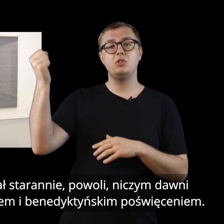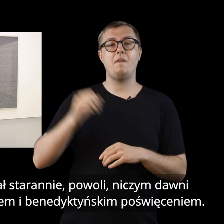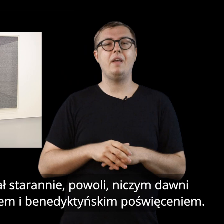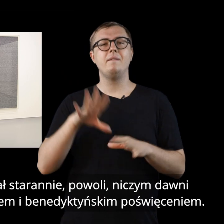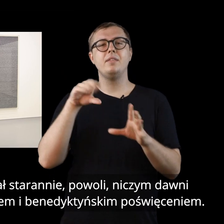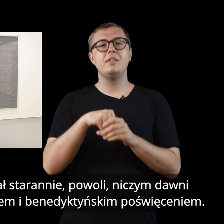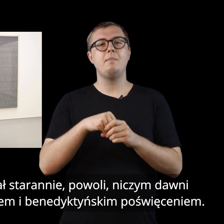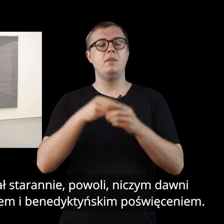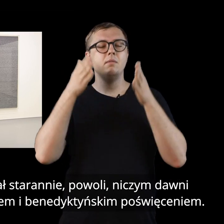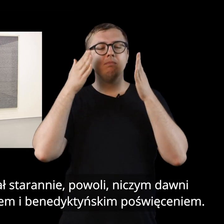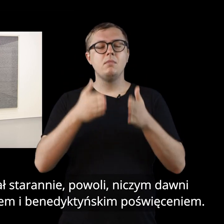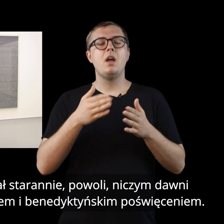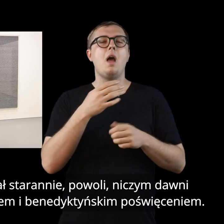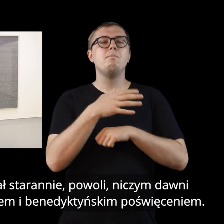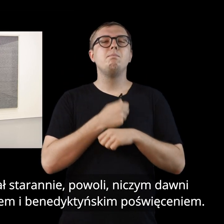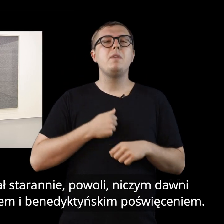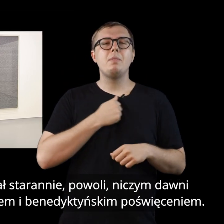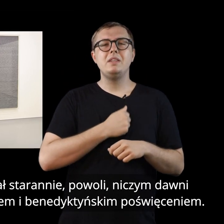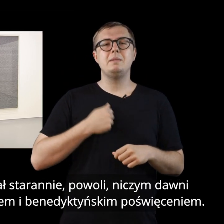mistrzowie, z pietyzmem i benedyktyńskim poświęceniem.